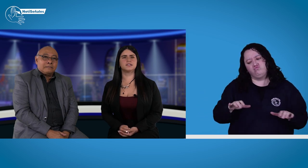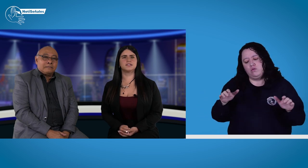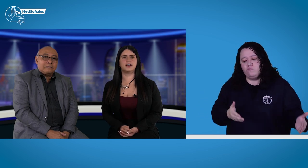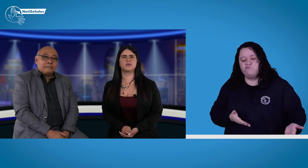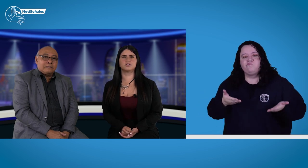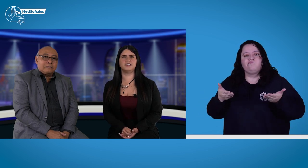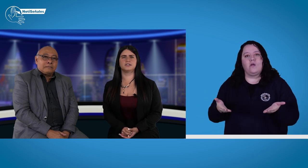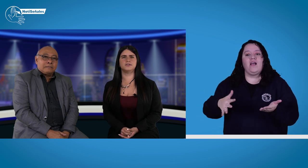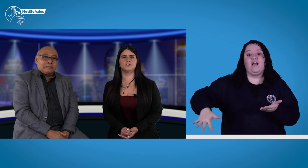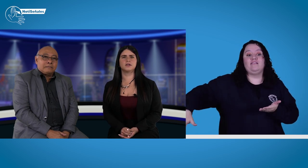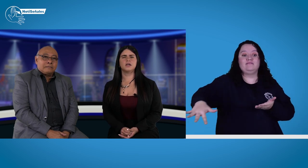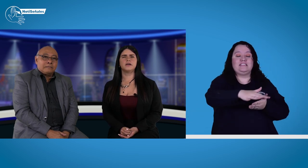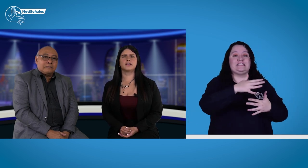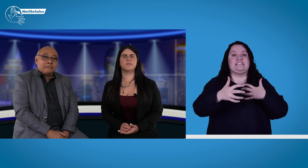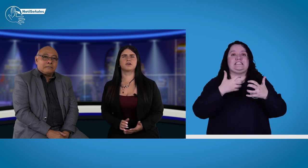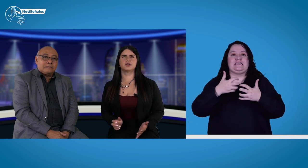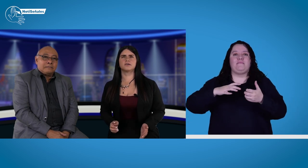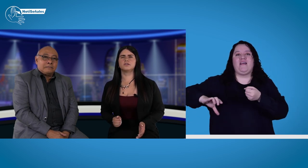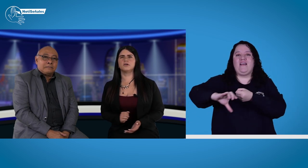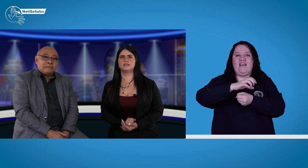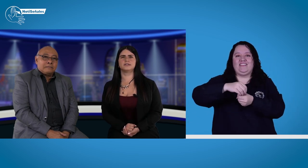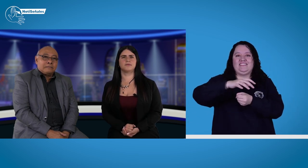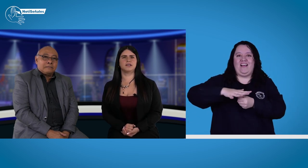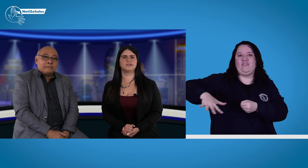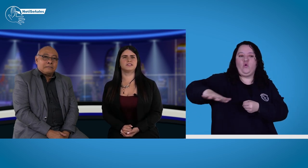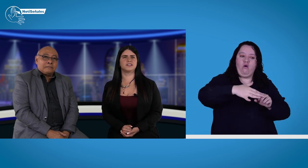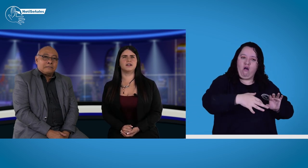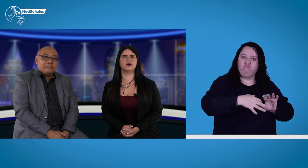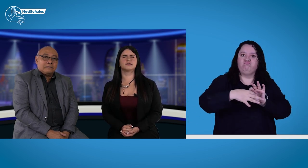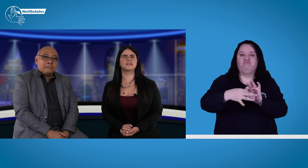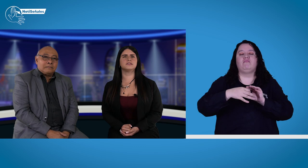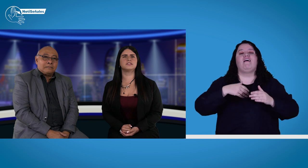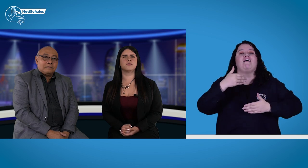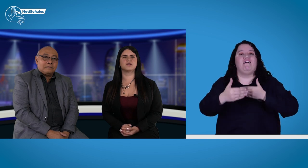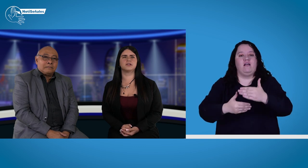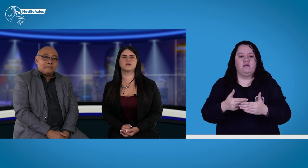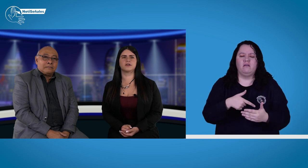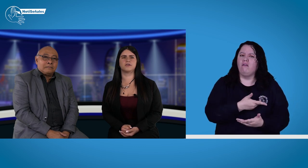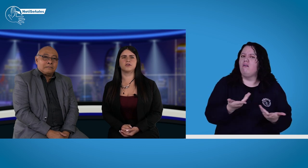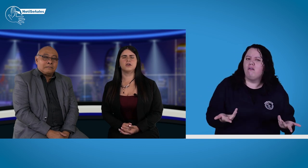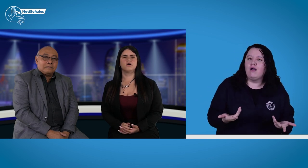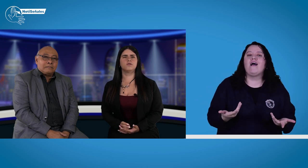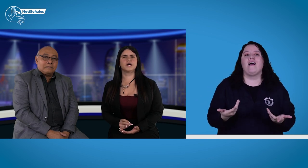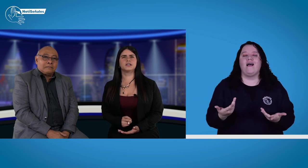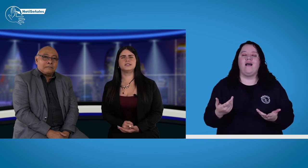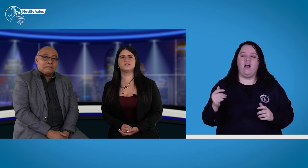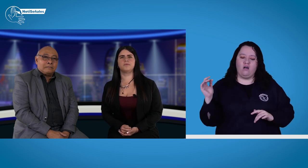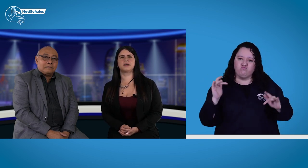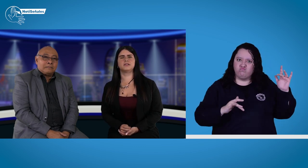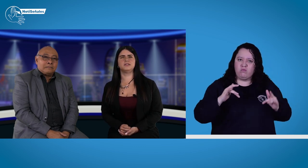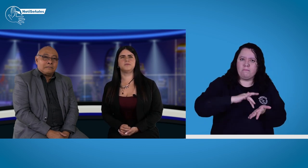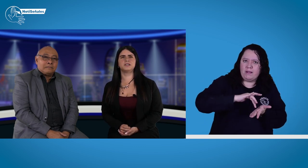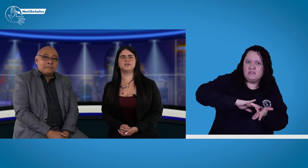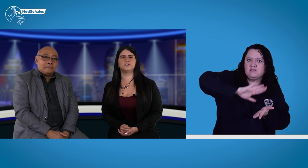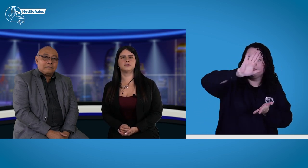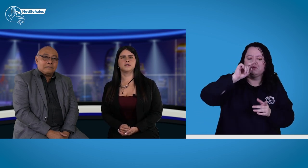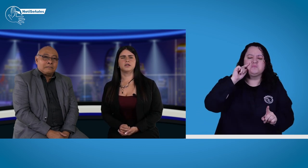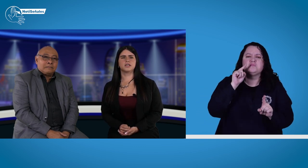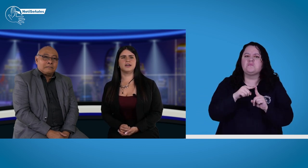desde la coordinación que aporten con todo el Sistema Distrital. Y este sistema tiene que ver con un ejercicio de participación, que